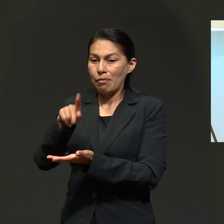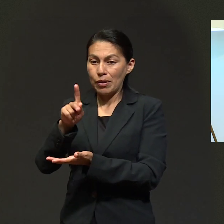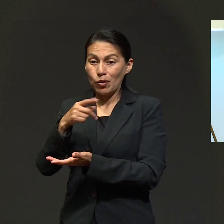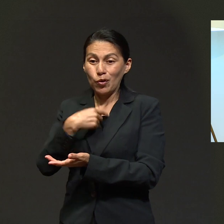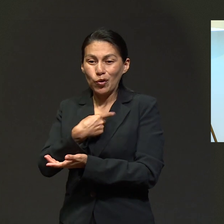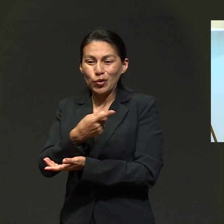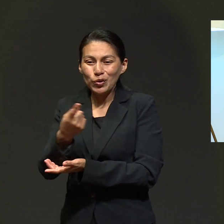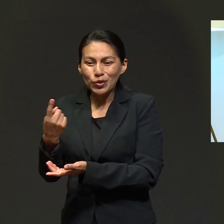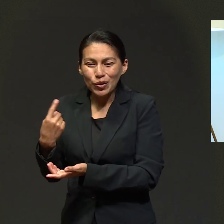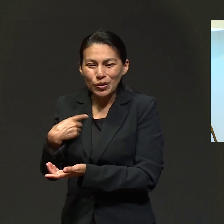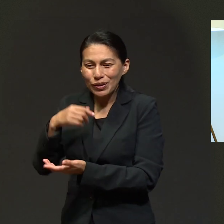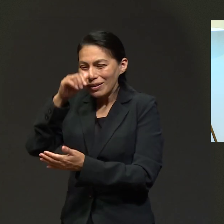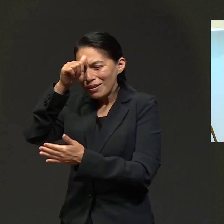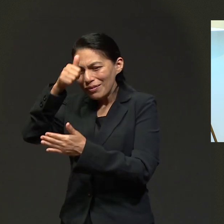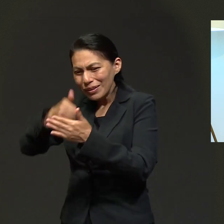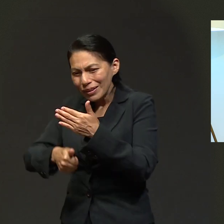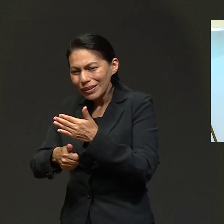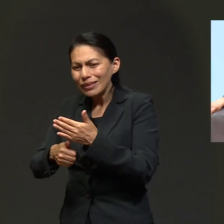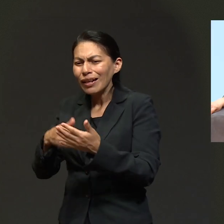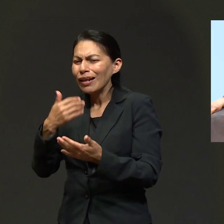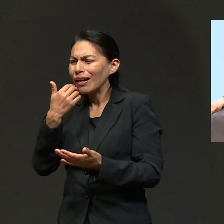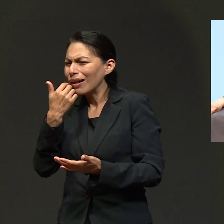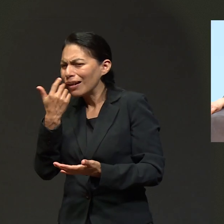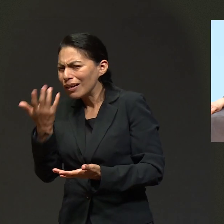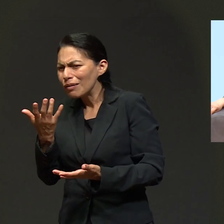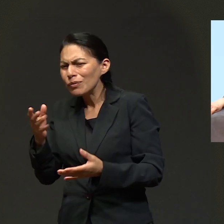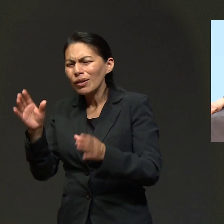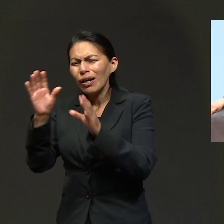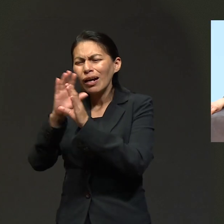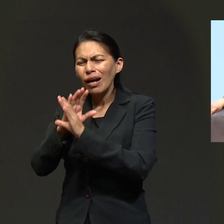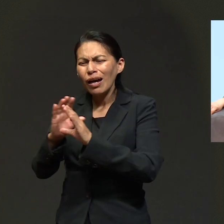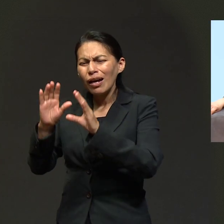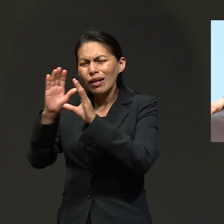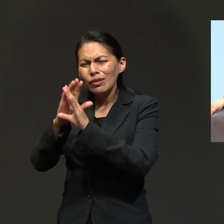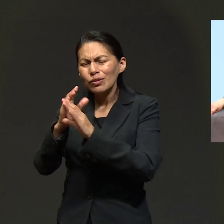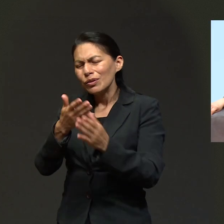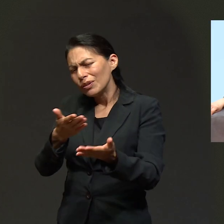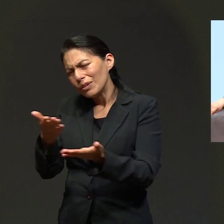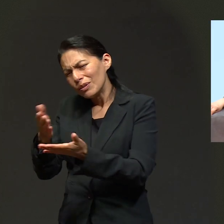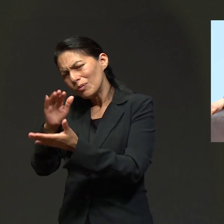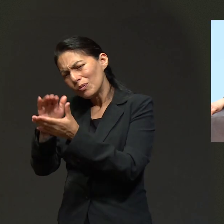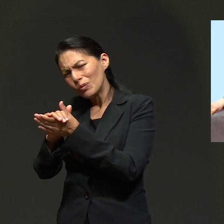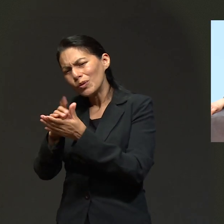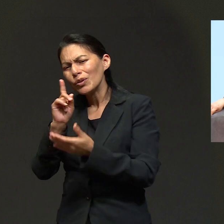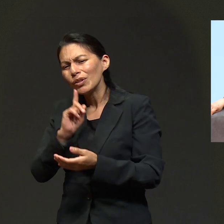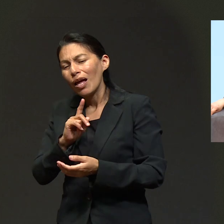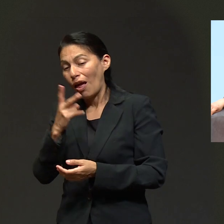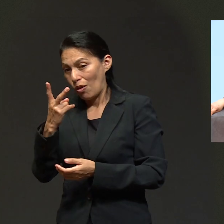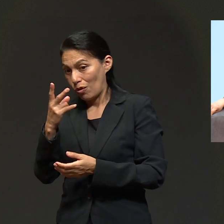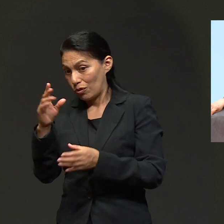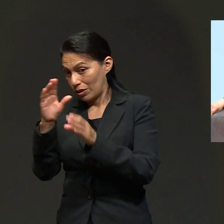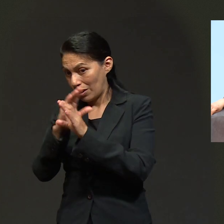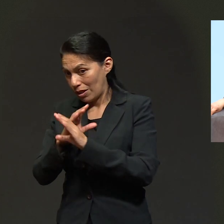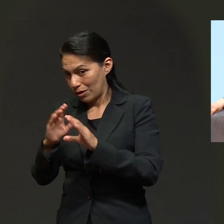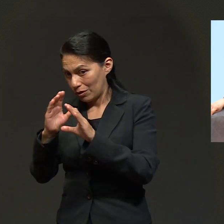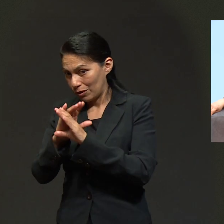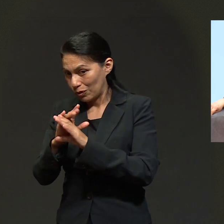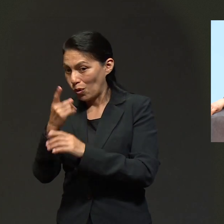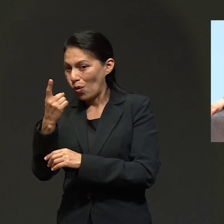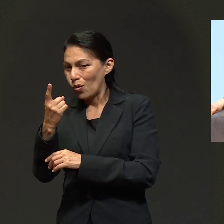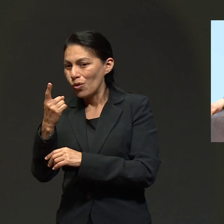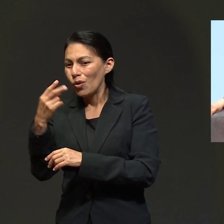levantarse. Pero nosotros somos adventistas y queremos traerle unos cantos para su esposa.